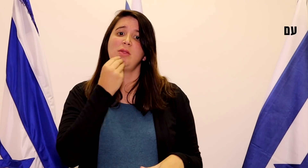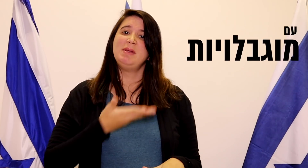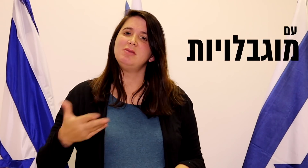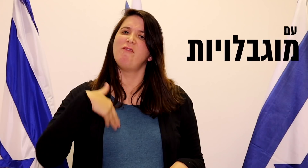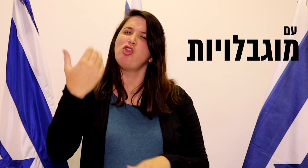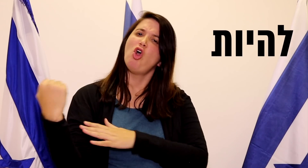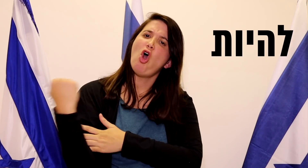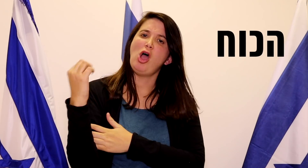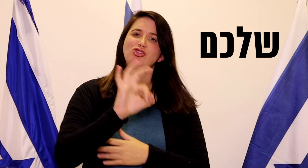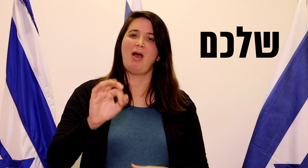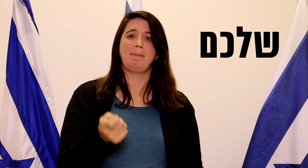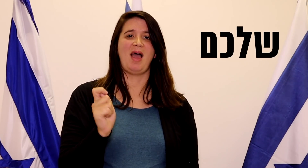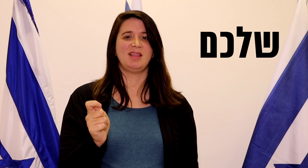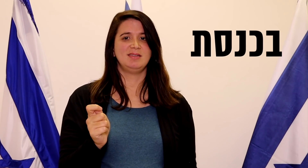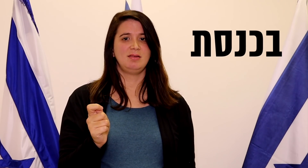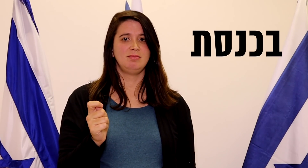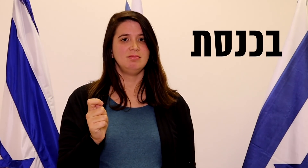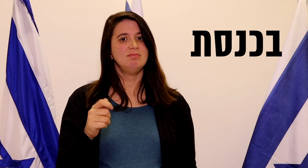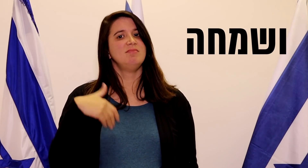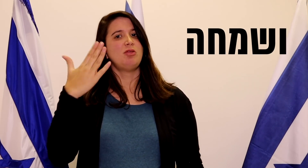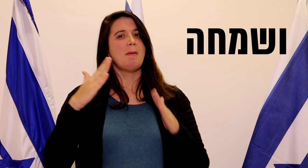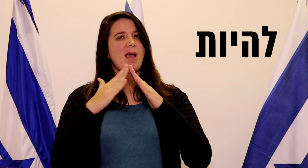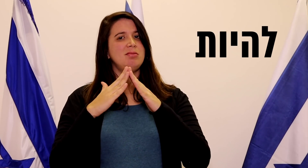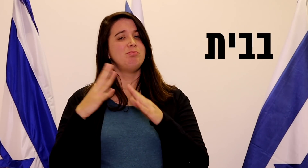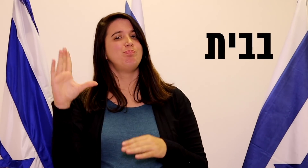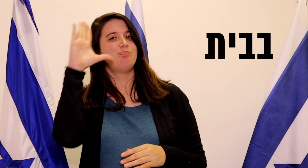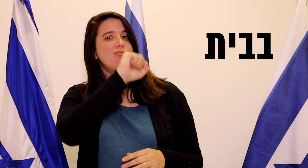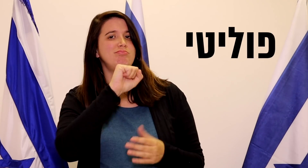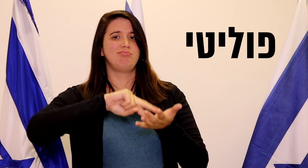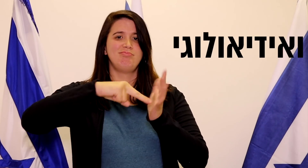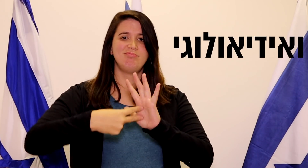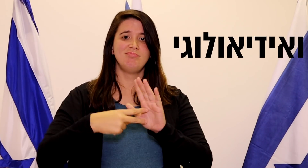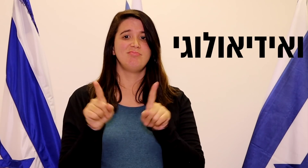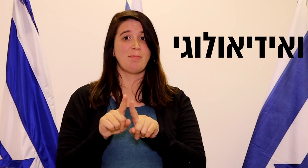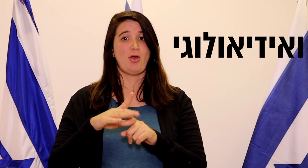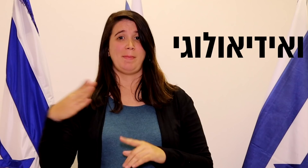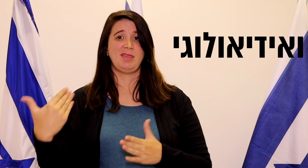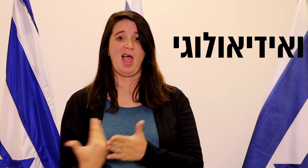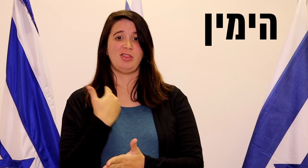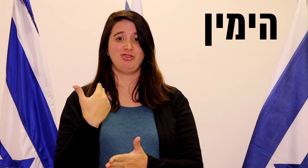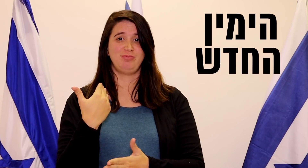מגבלויות להיות הכוח שלכם בכנסת ושמחה להיות בבית פוליטי ואידיאולוגי הימין החדש